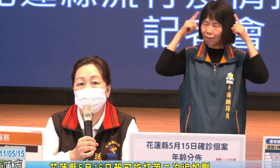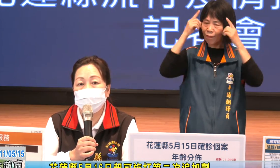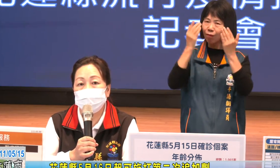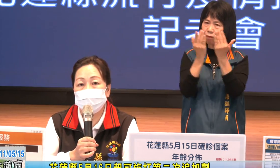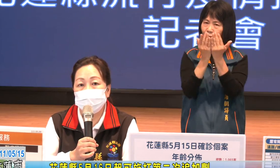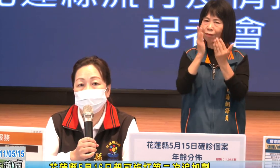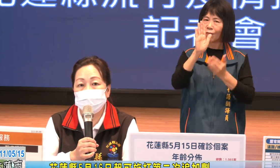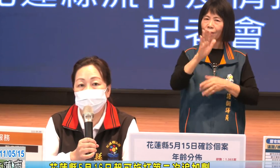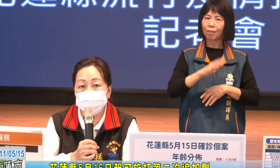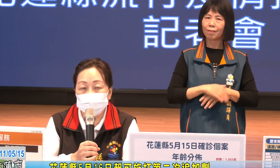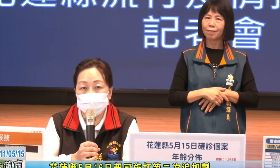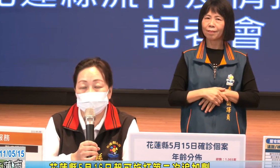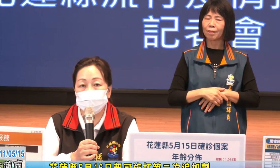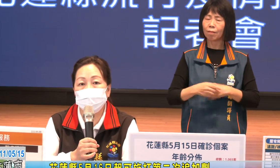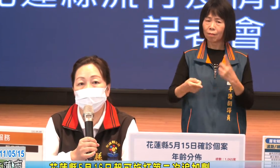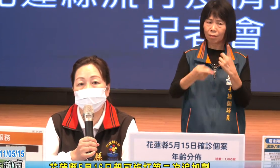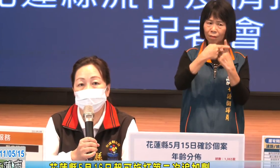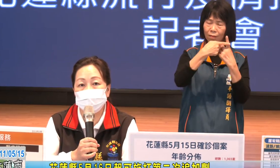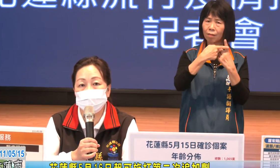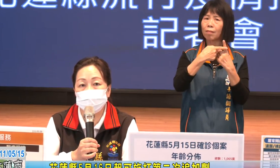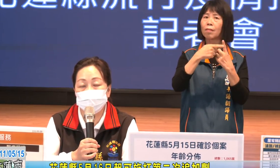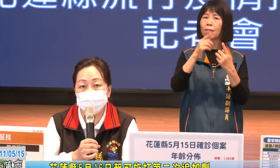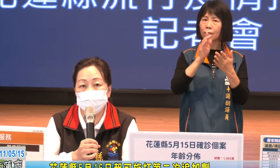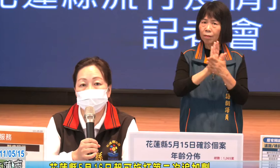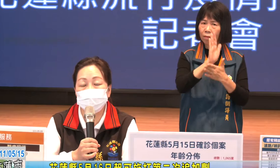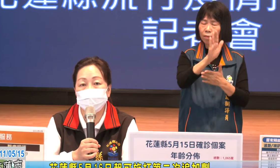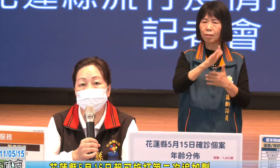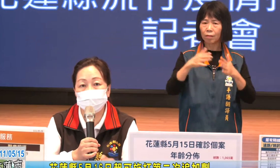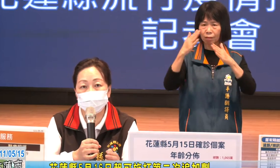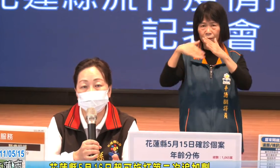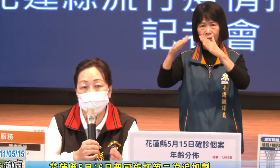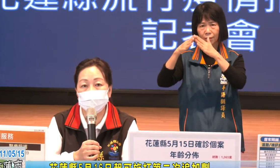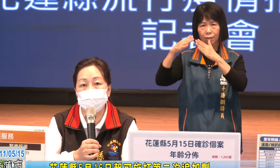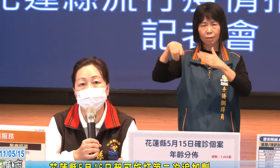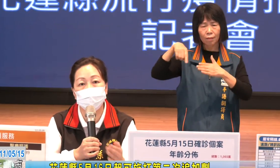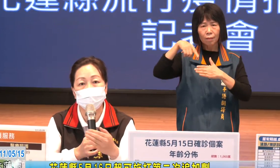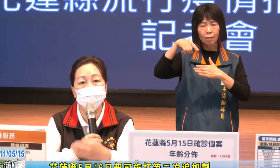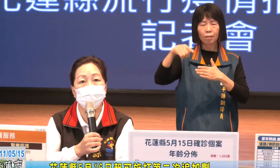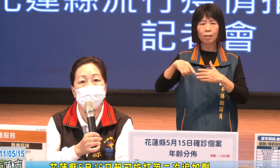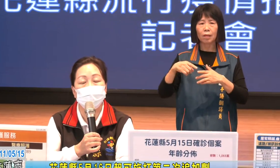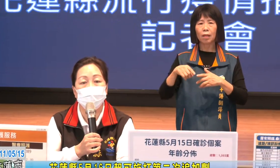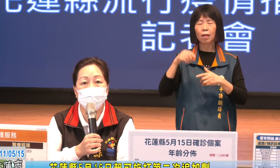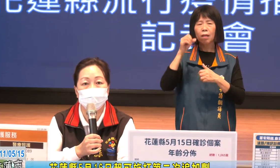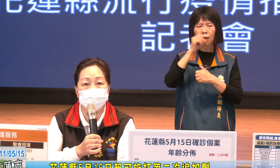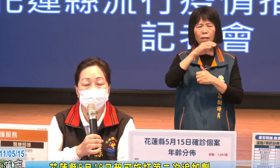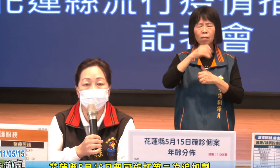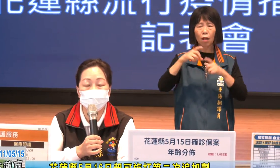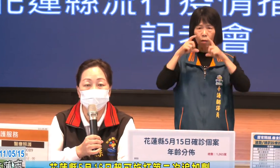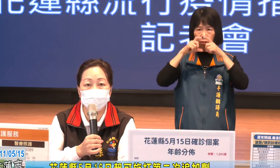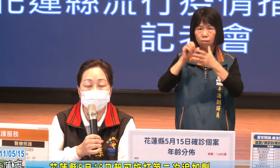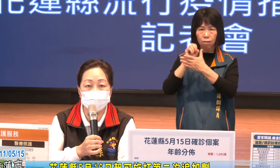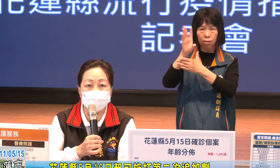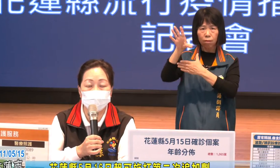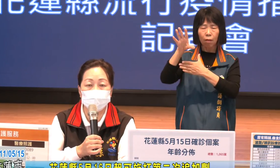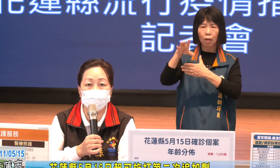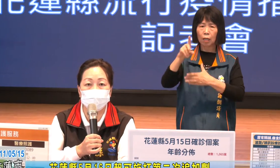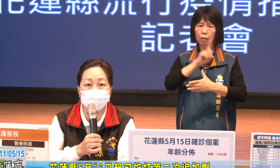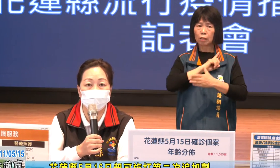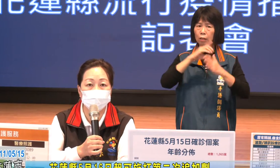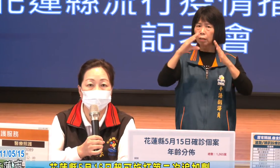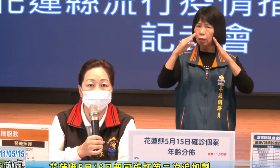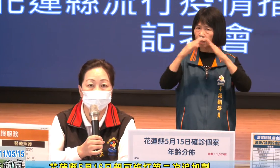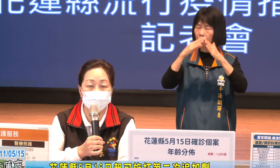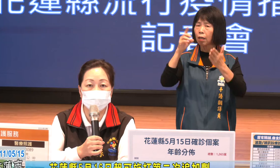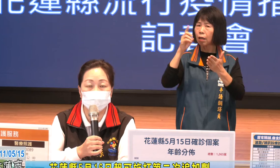校那確診以後這個學校端要他們回到這個戶籍所在地